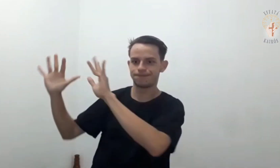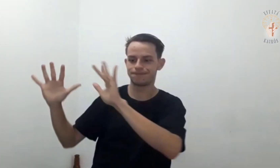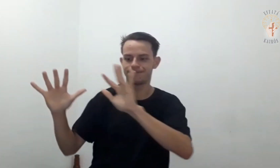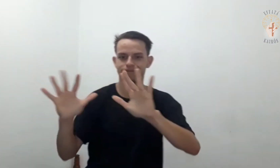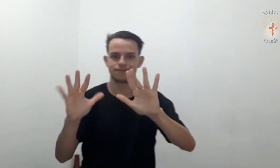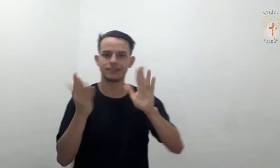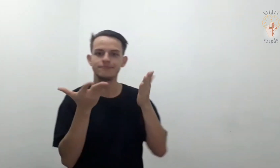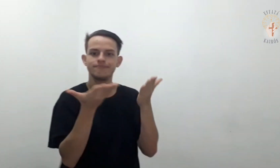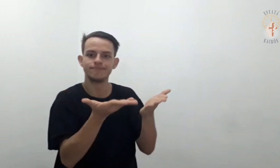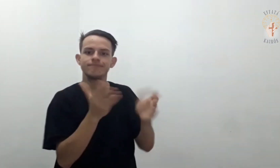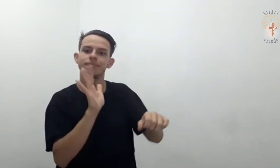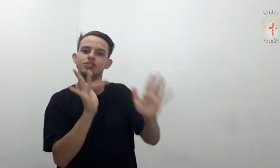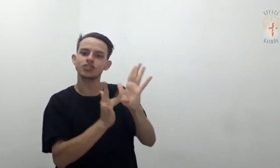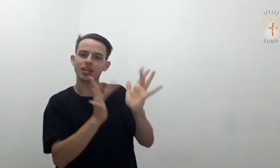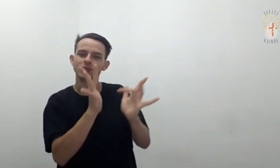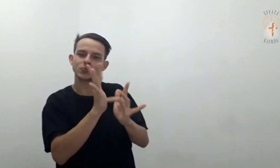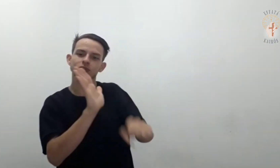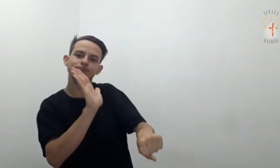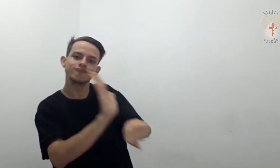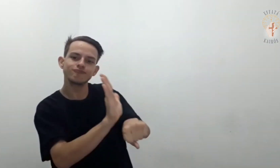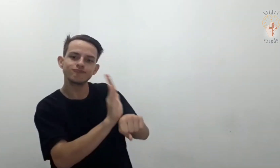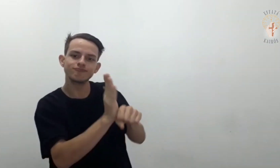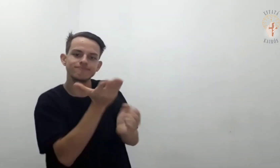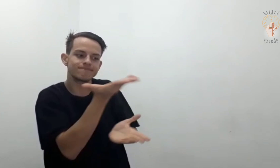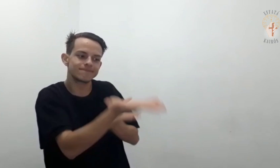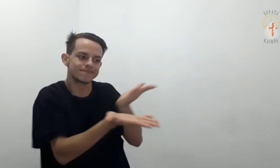aproximaram E serviram a Jesus